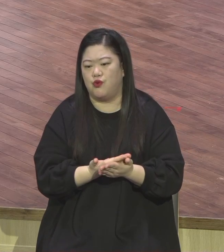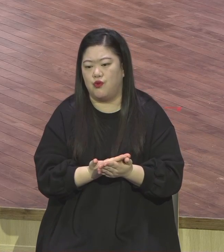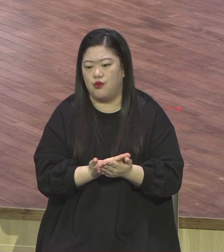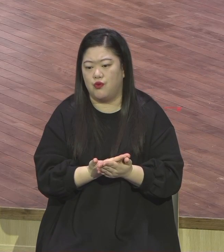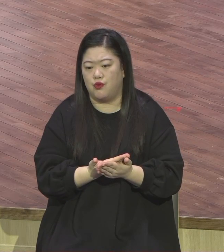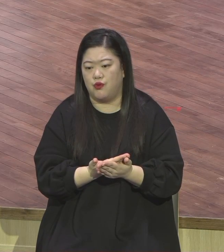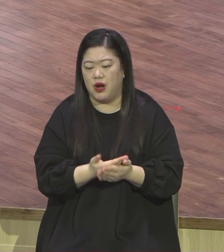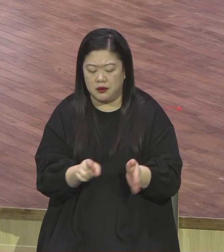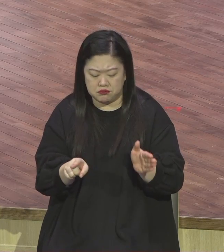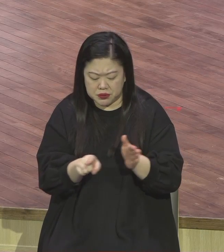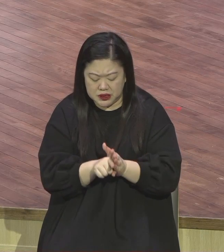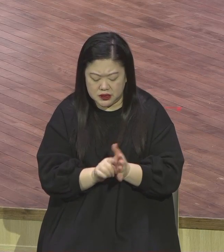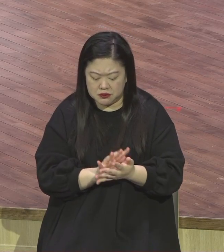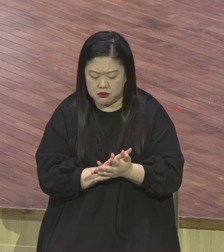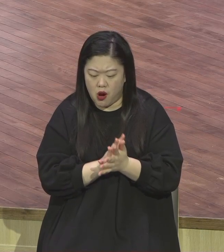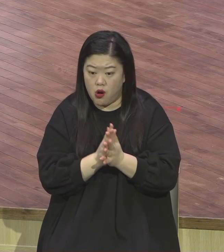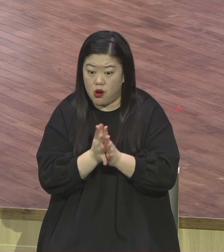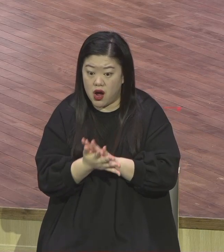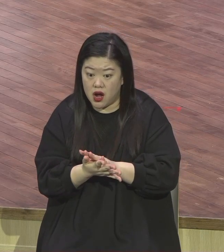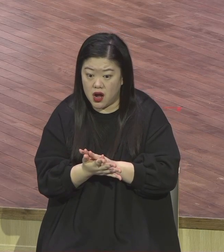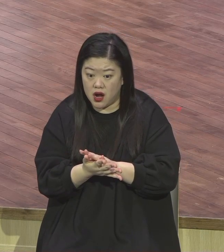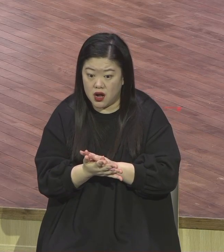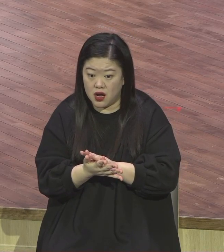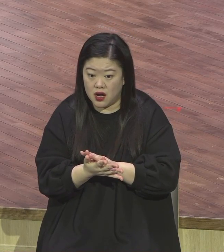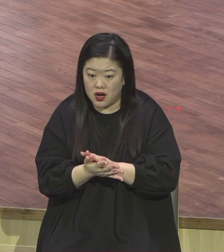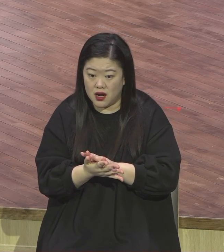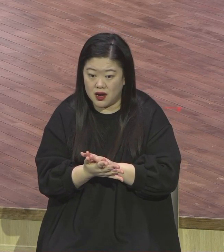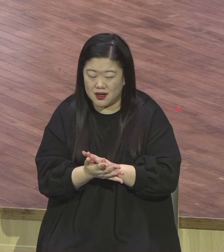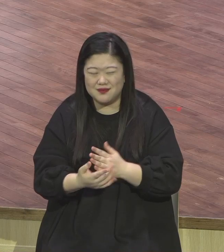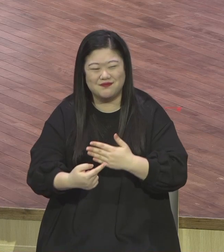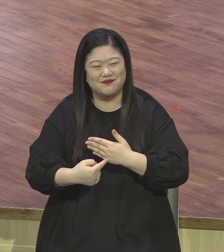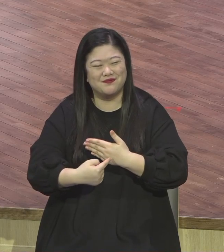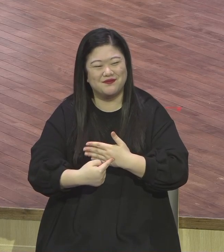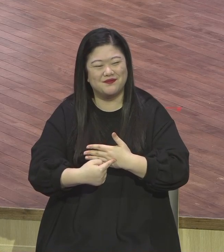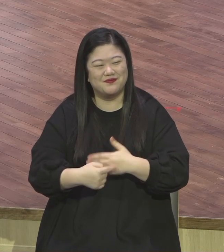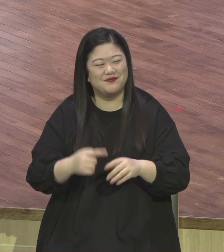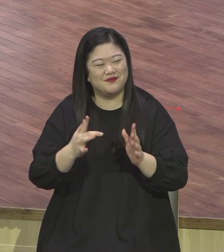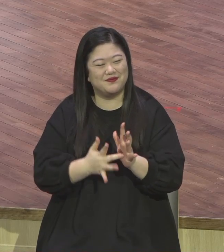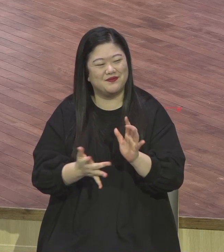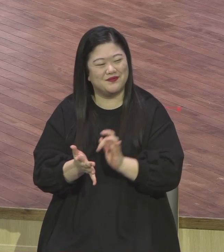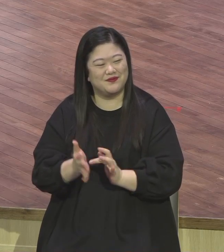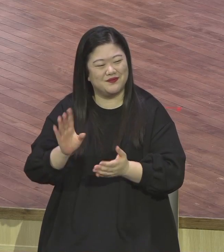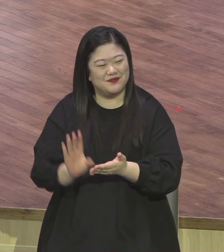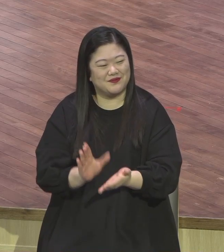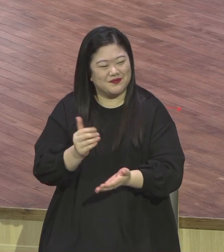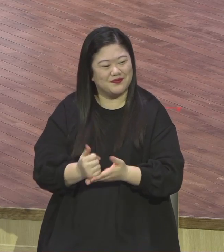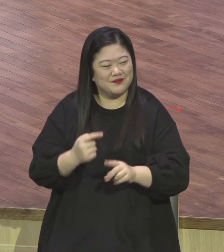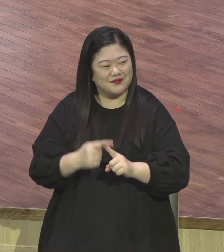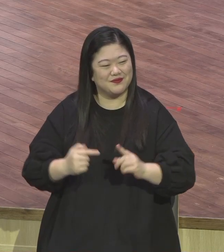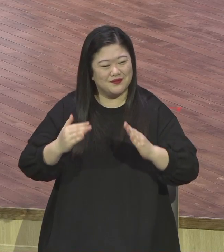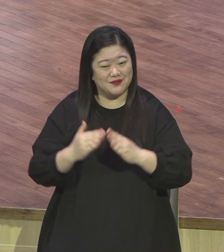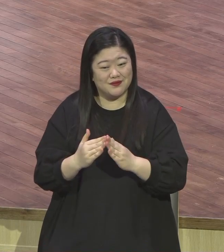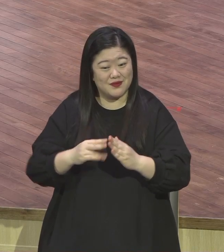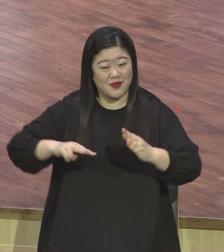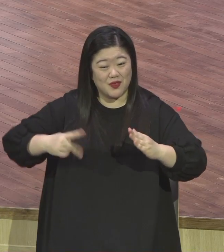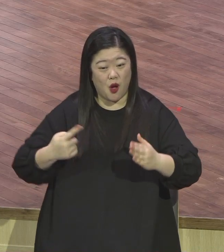변화 속사람이 변하지 않고는 사실적으로 지속적인 영향력을 입을 수가 없다